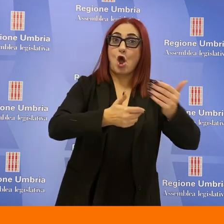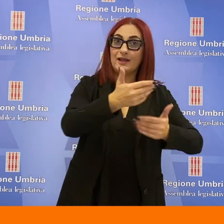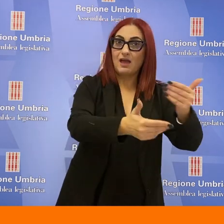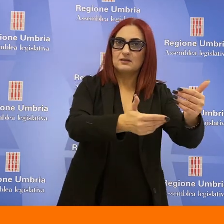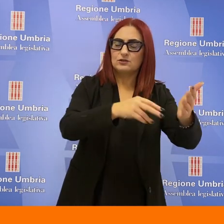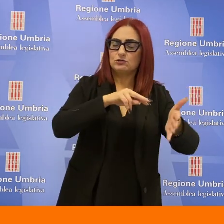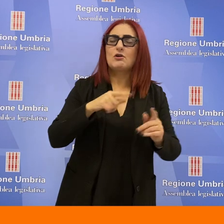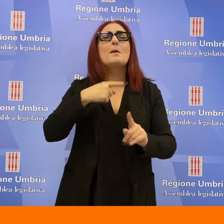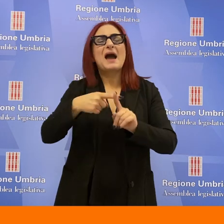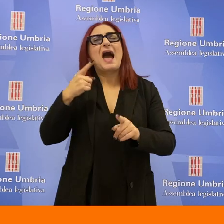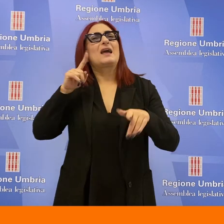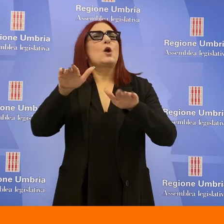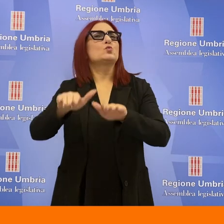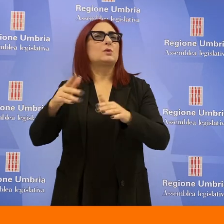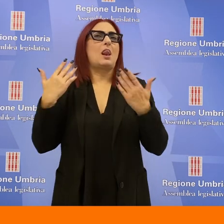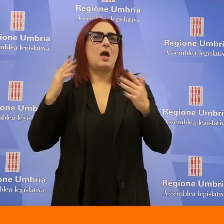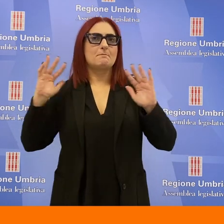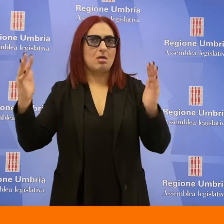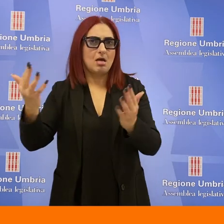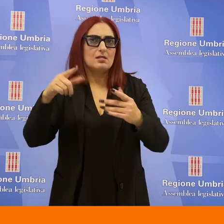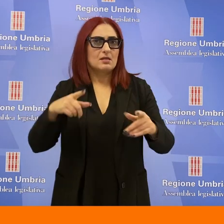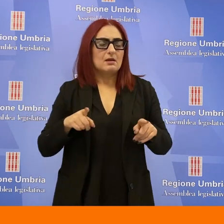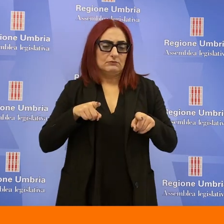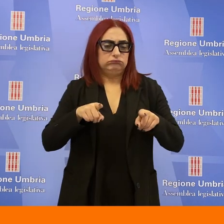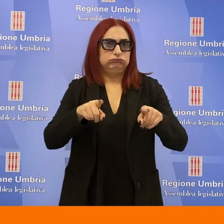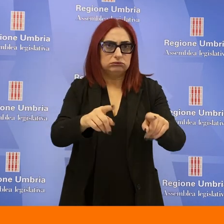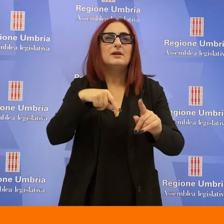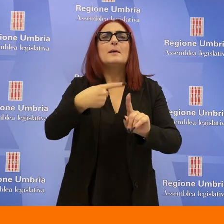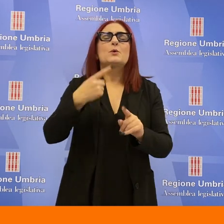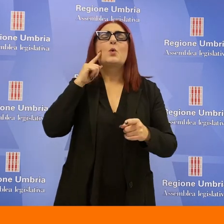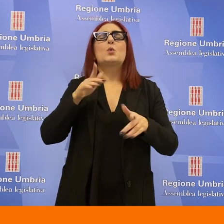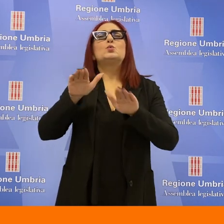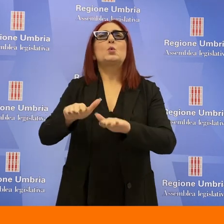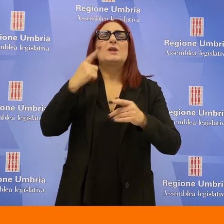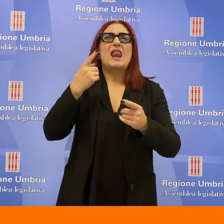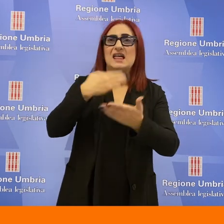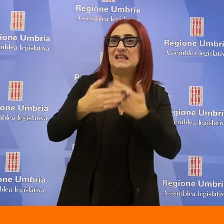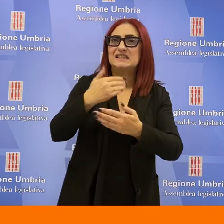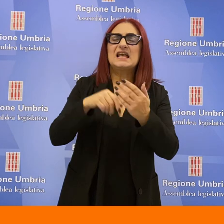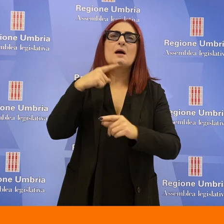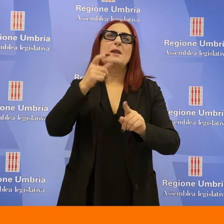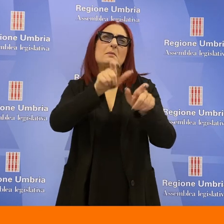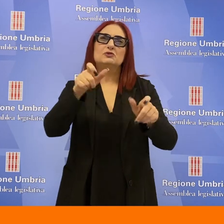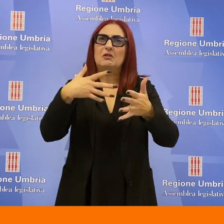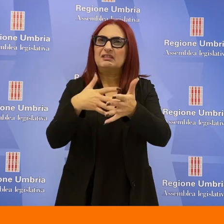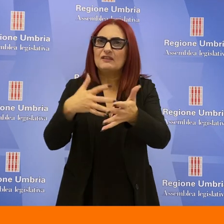progresso, ma al tempo stesso la tutela ambientale, si parla di diritti e tutela dei disabili, delle persone che sono più in